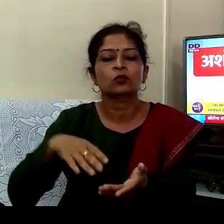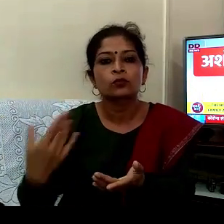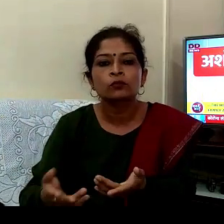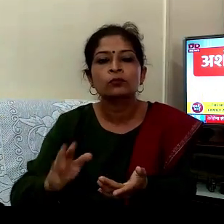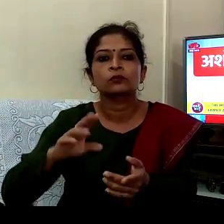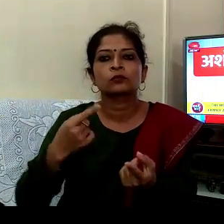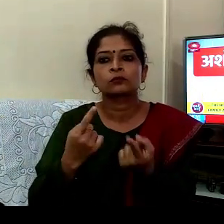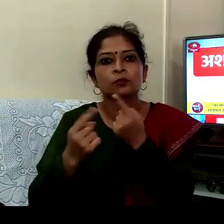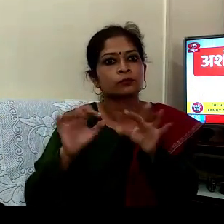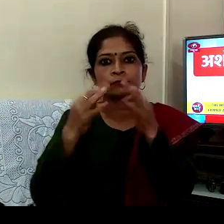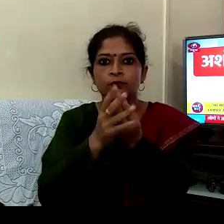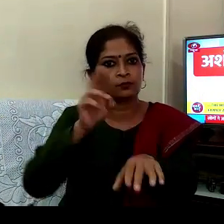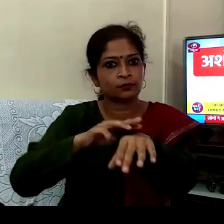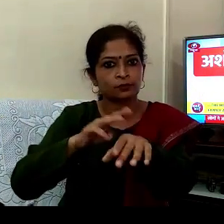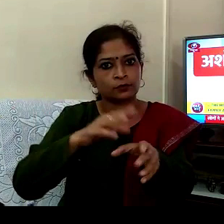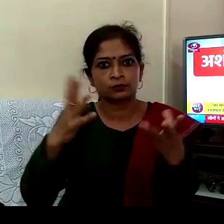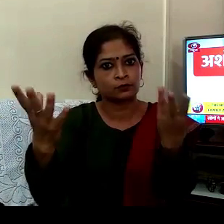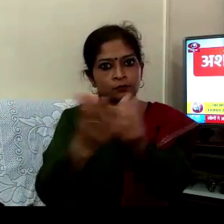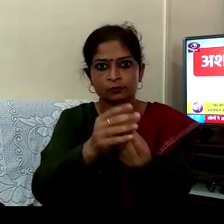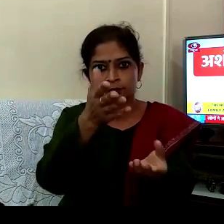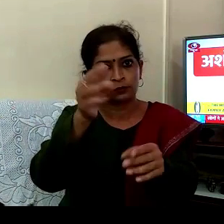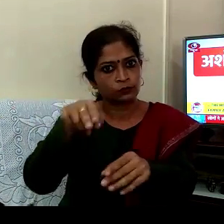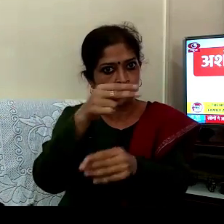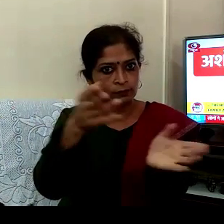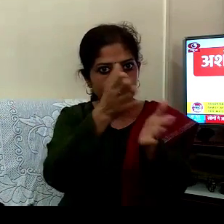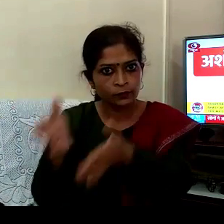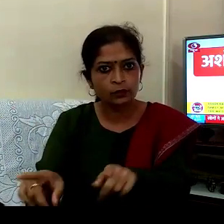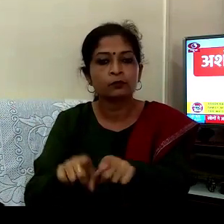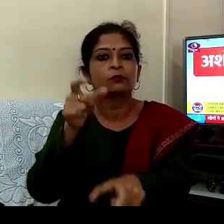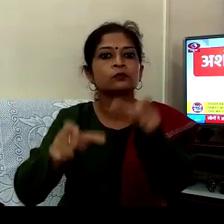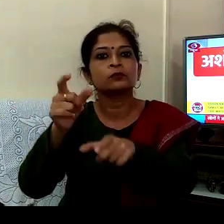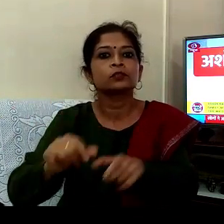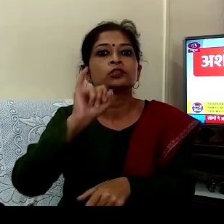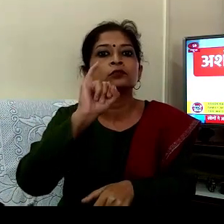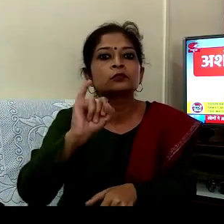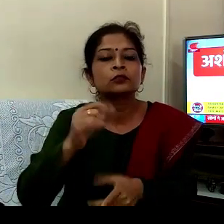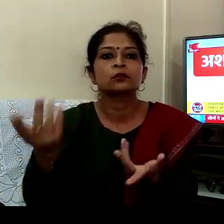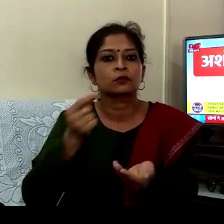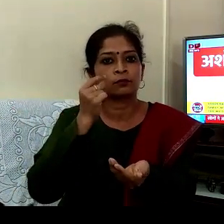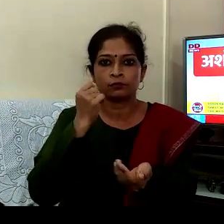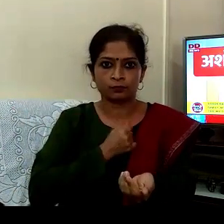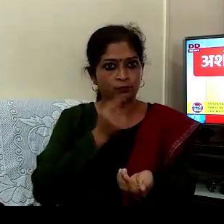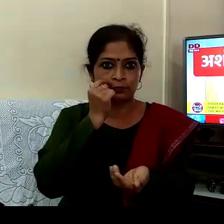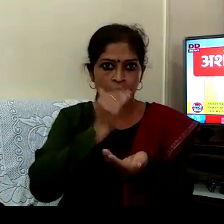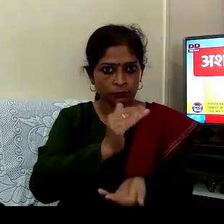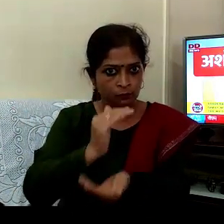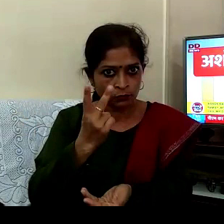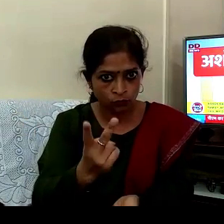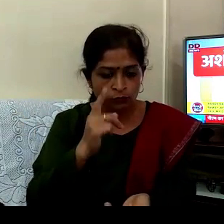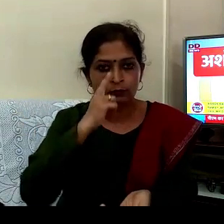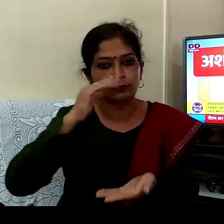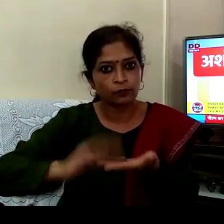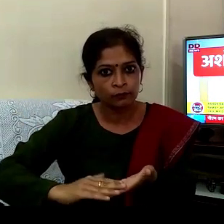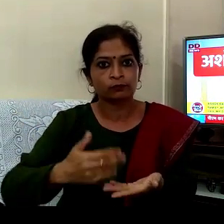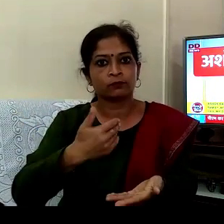ہم سب گئے تو نیکس دے آپ کے چھے جنے میرے دونوں بیٹے میرے میری